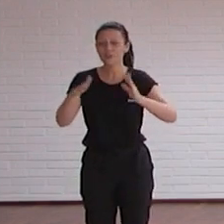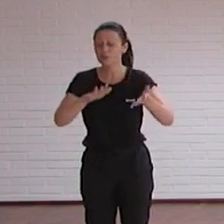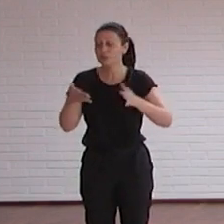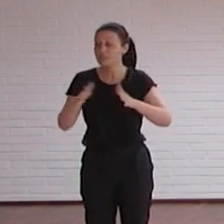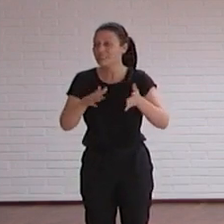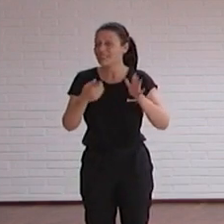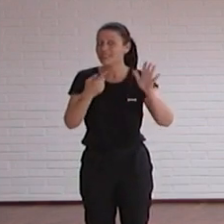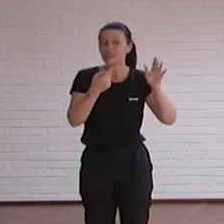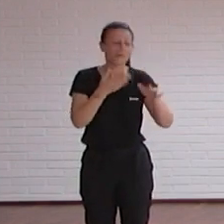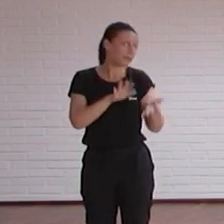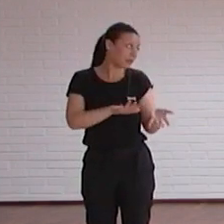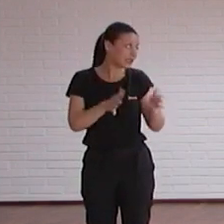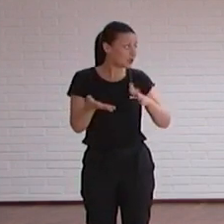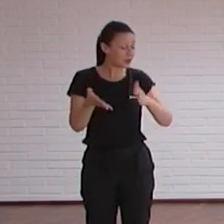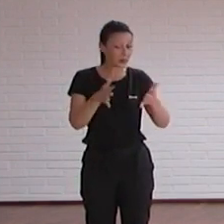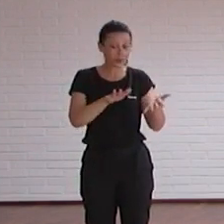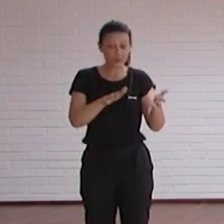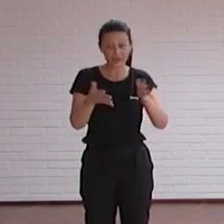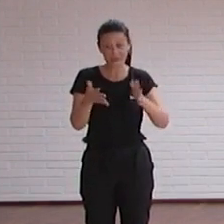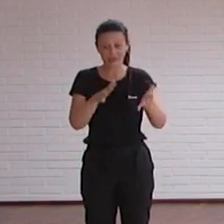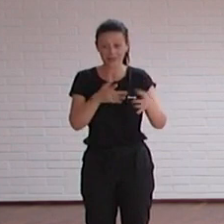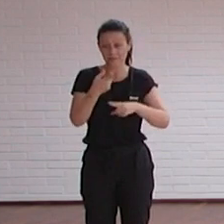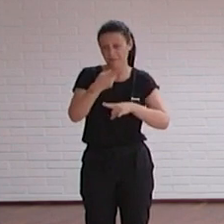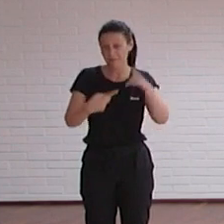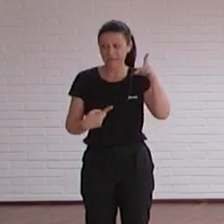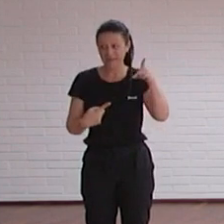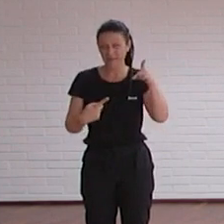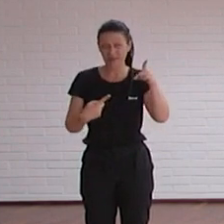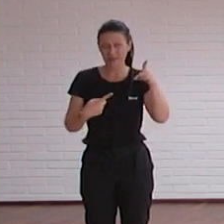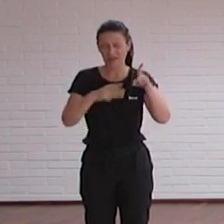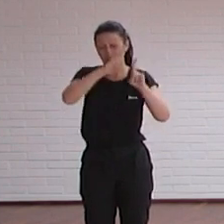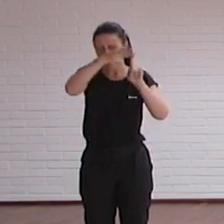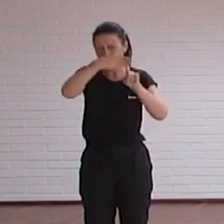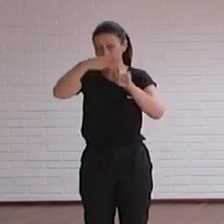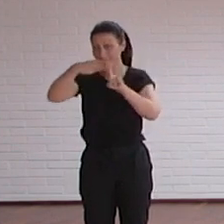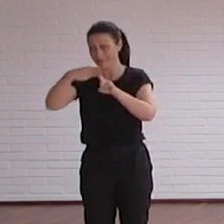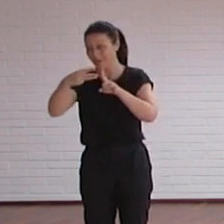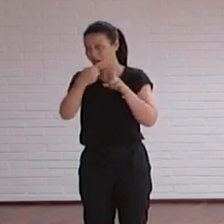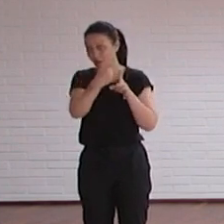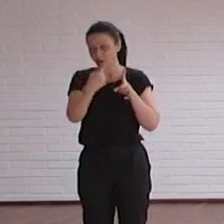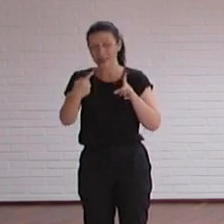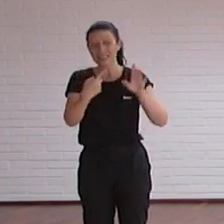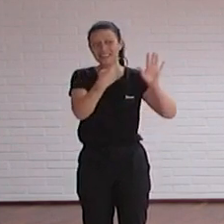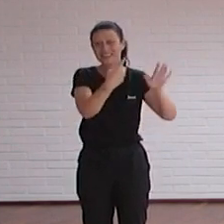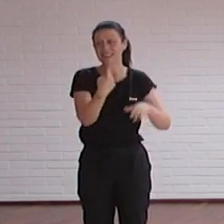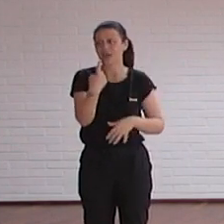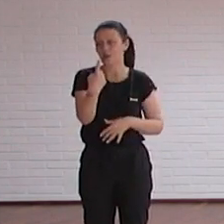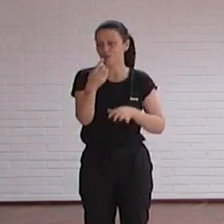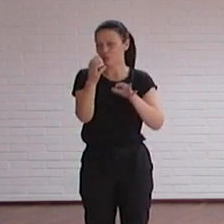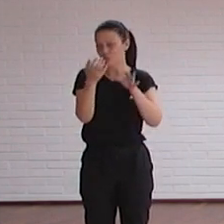Aproximadamente tenemos de media en cada página web 61 fallos